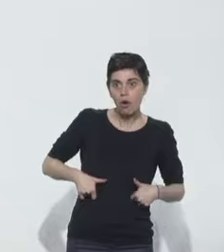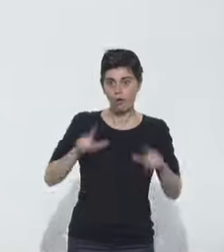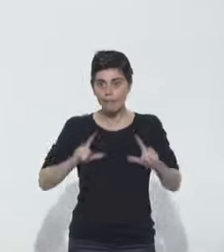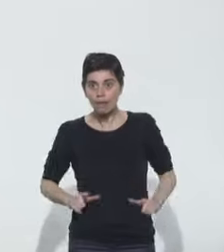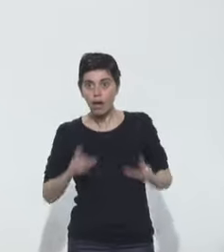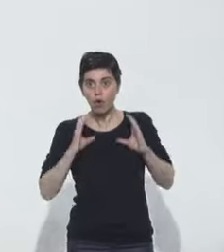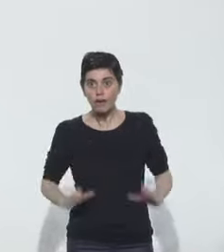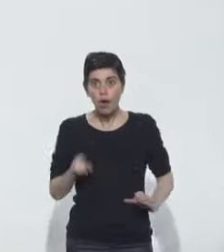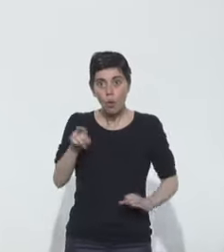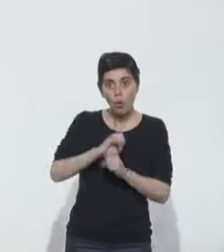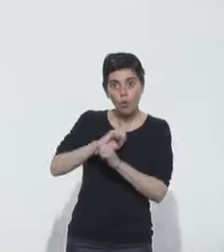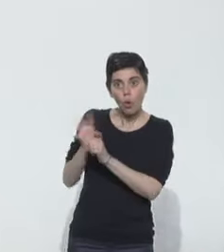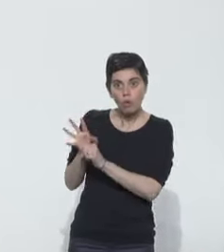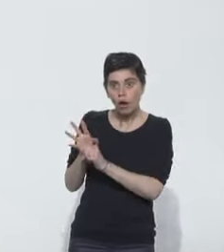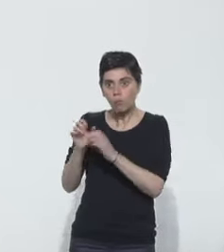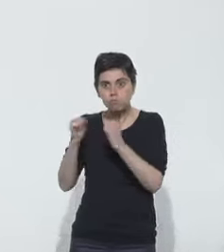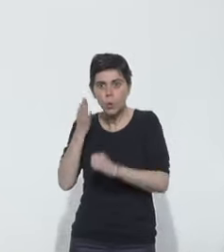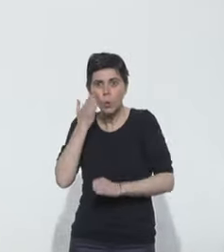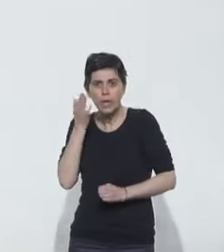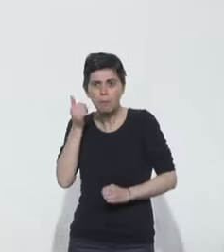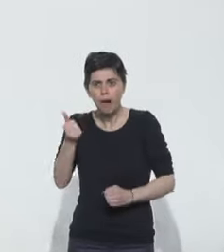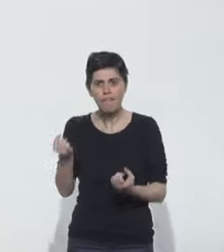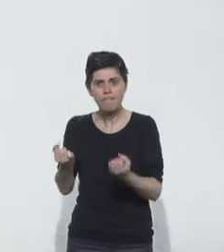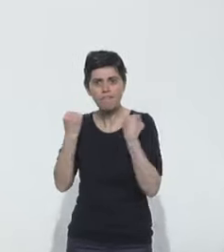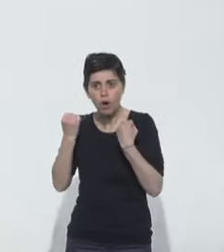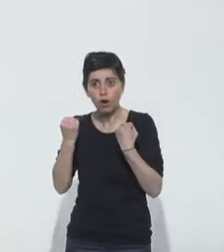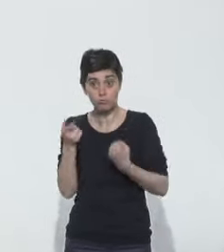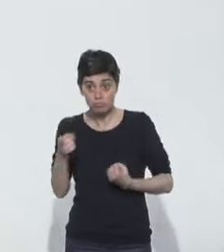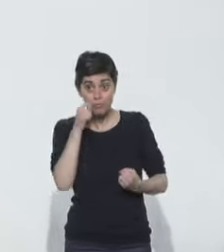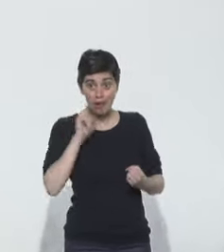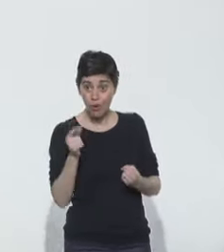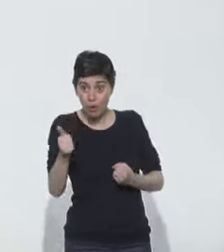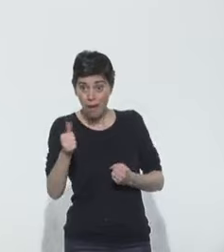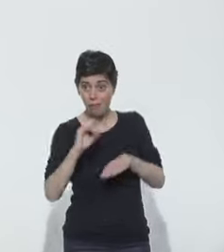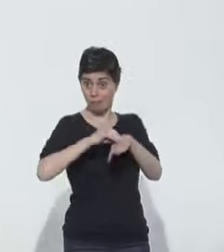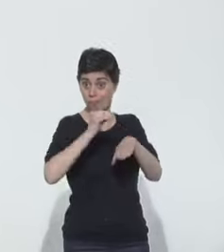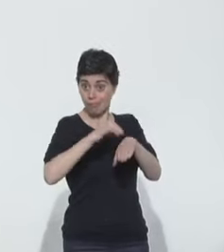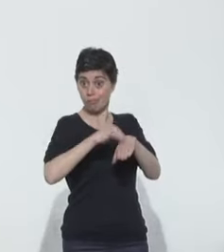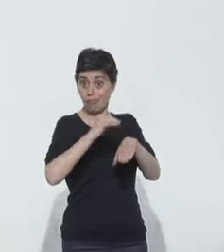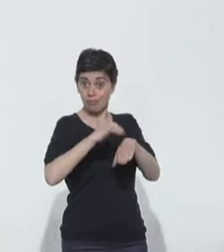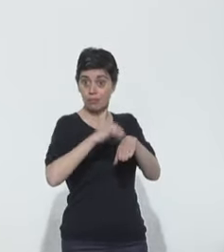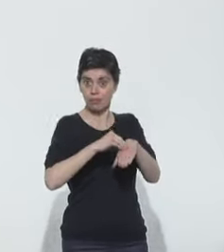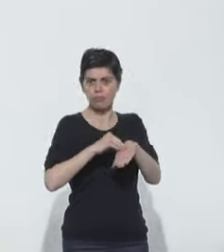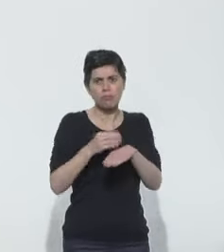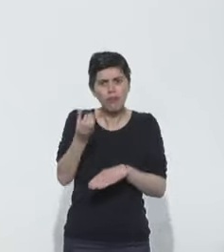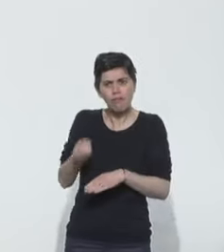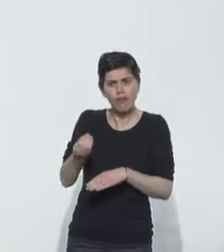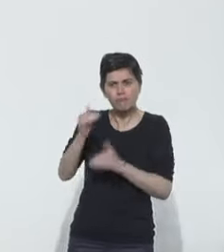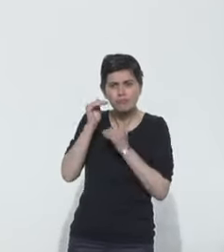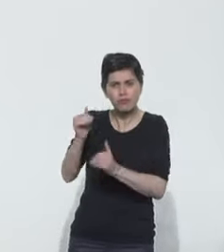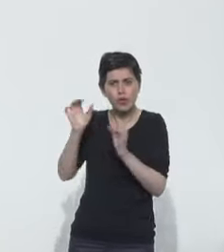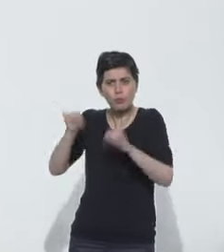coronavirus. Ce sont souvent les moteurs des conseils aux parents. Et je pense qu'on peut faire confiance à nos enfants pour être